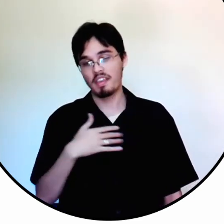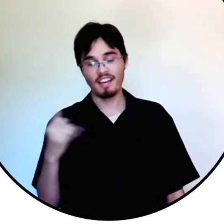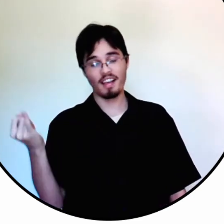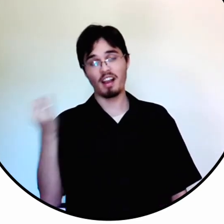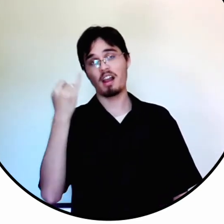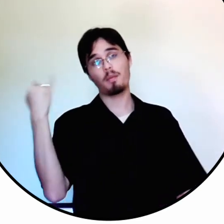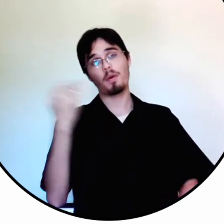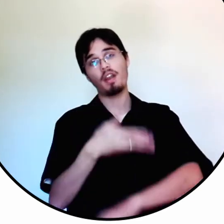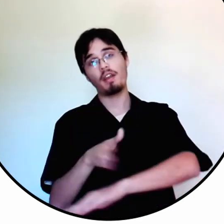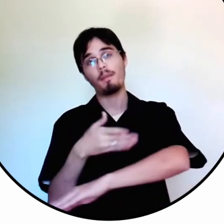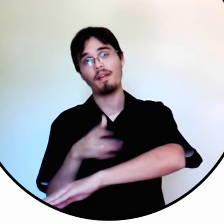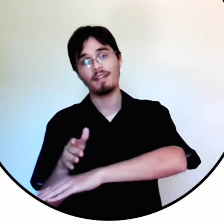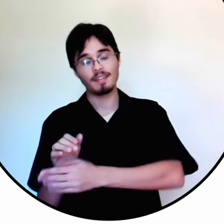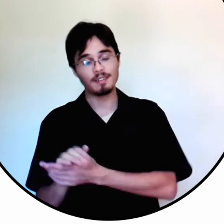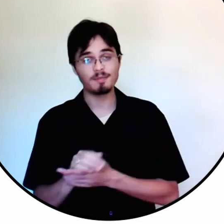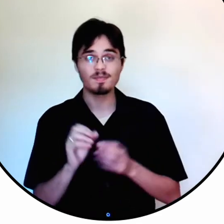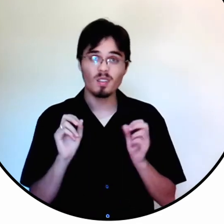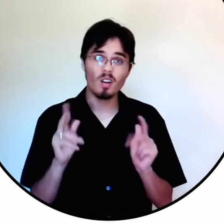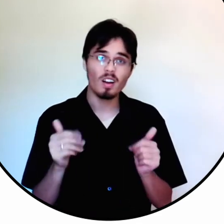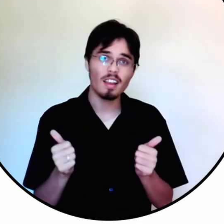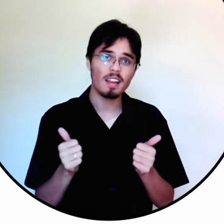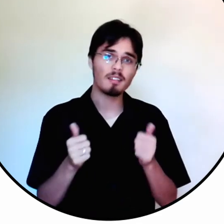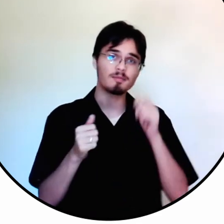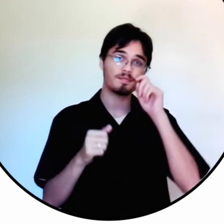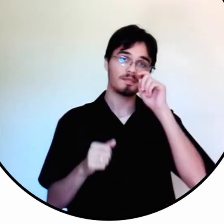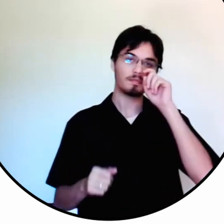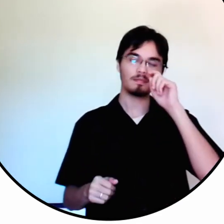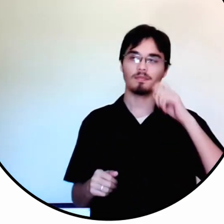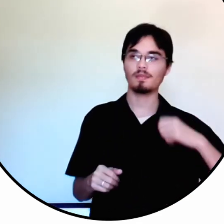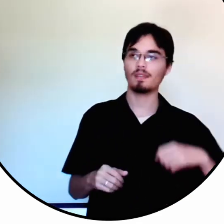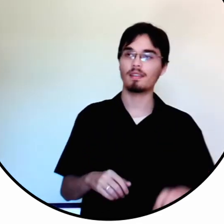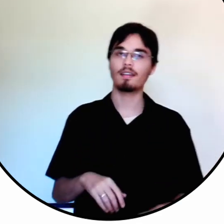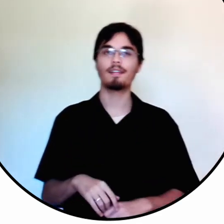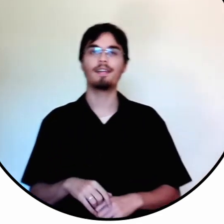É importante. Minha opinião é que é para treinar, ok?